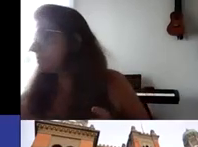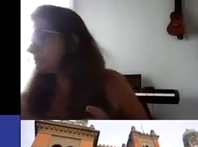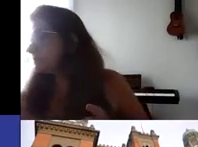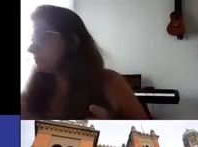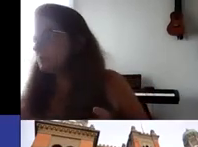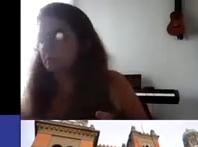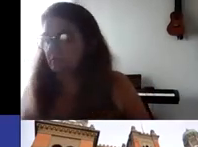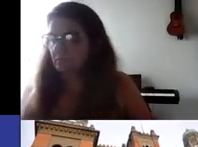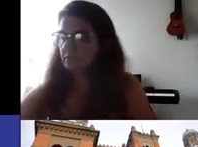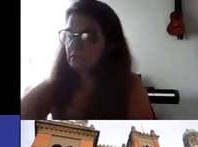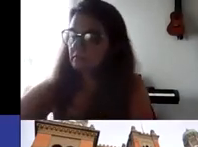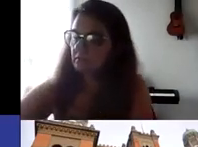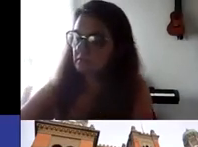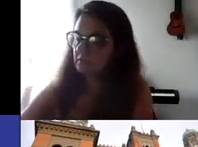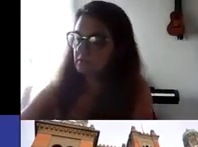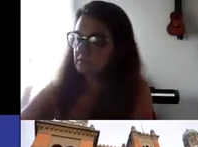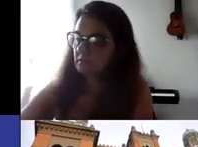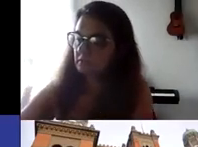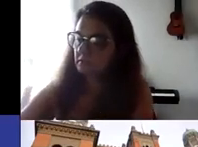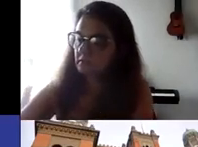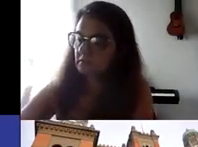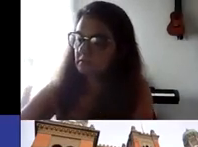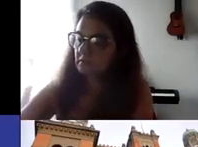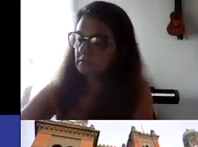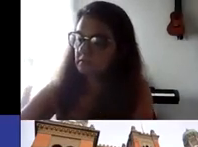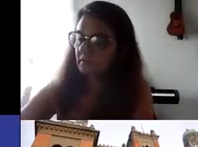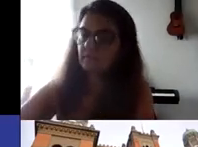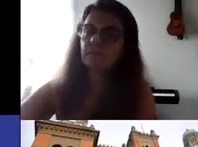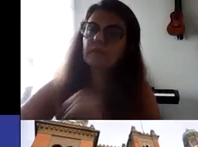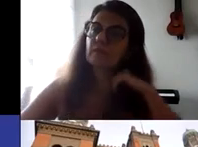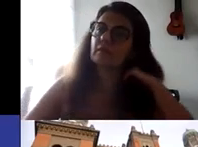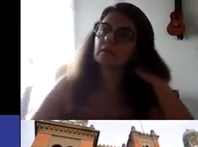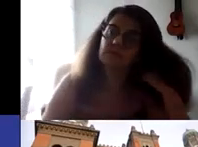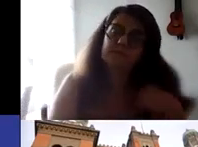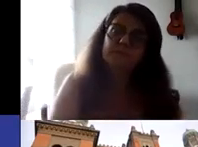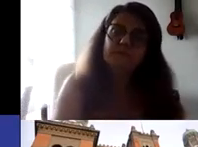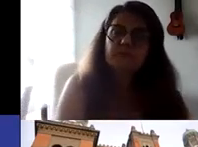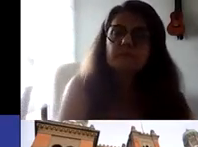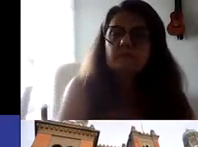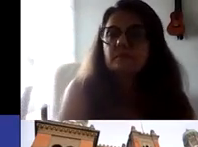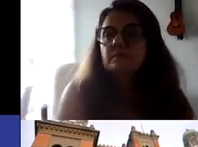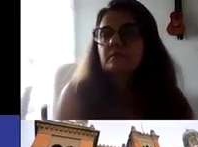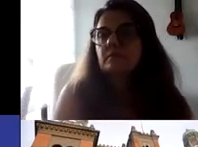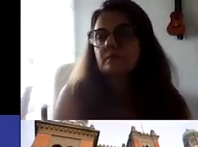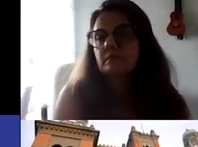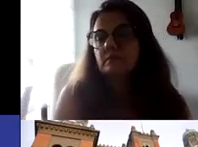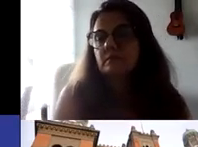da Pessoa com Deficiência, as normas da BNT, a Lei da Acessibilidade, e o Modelo de Acessibilidade em Governo Eletrônico, que a gente usa